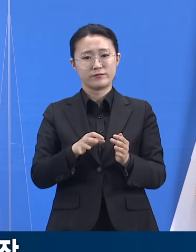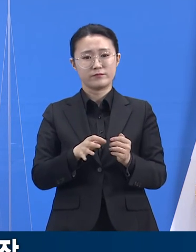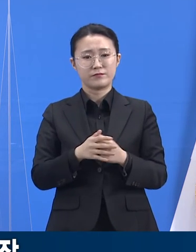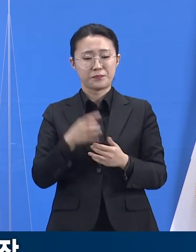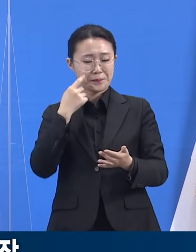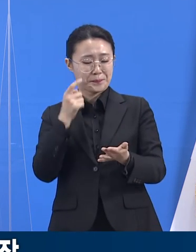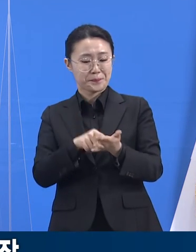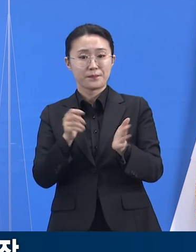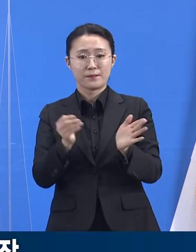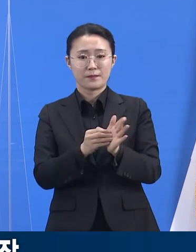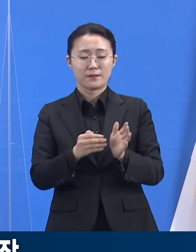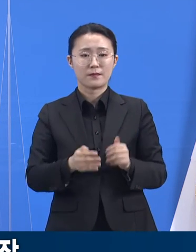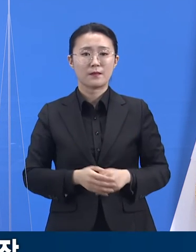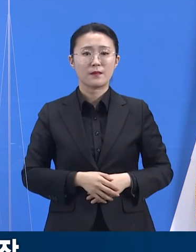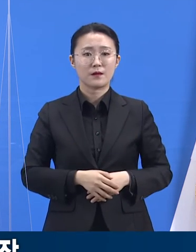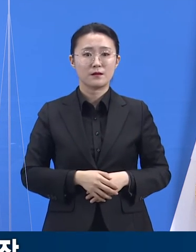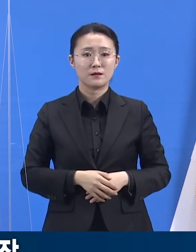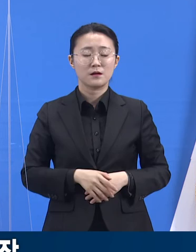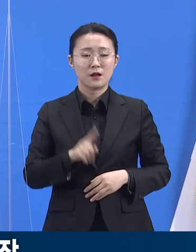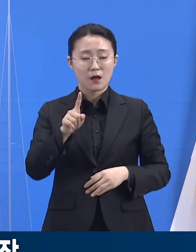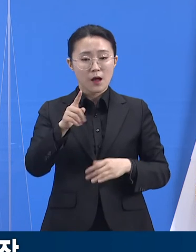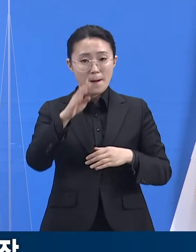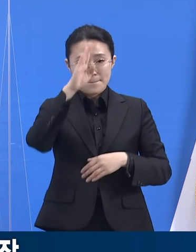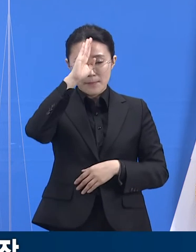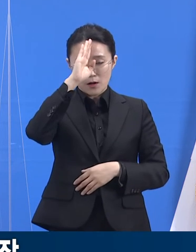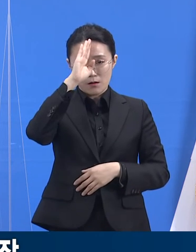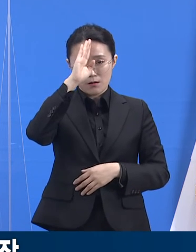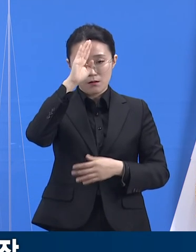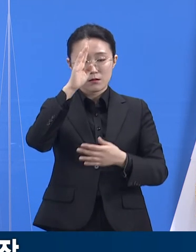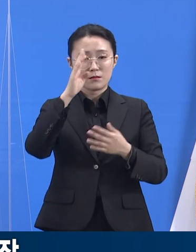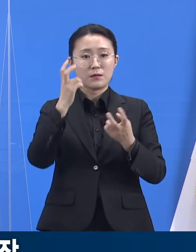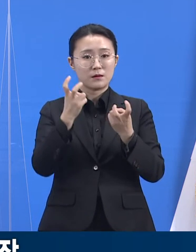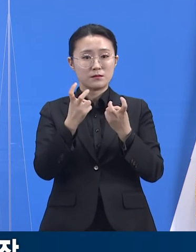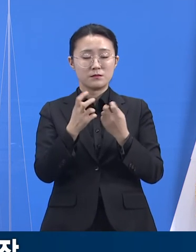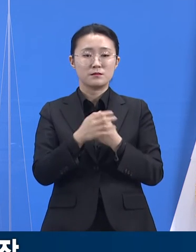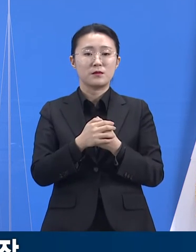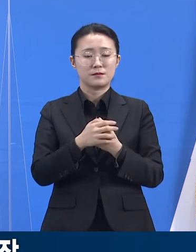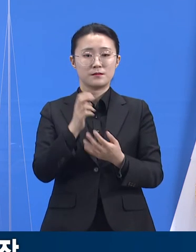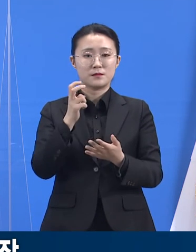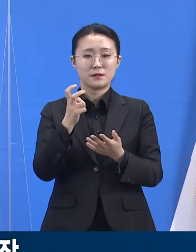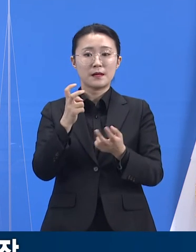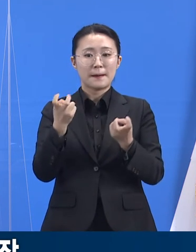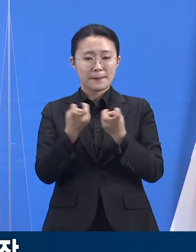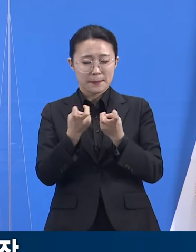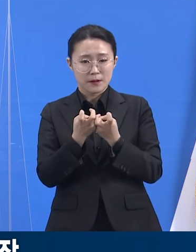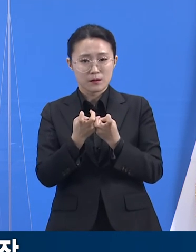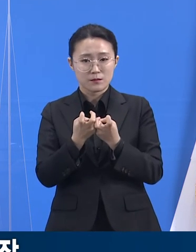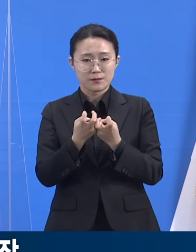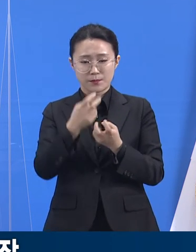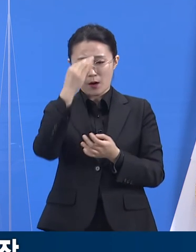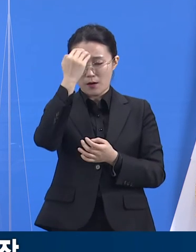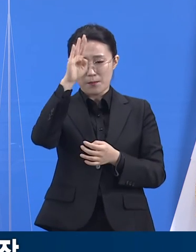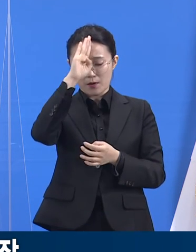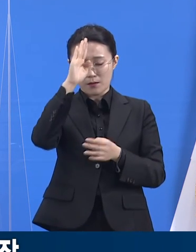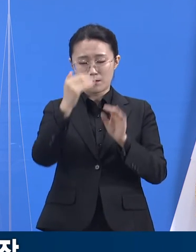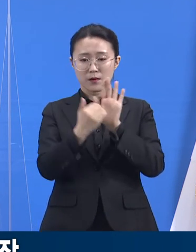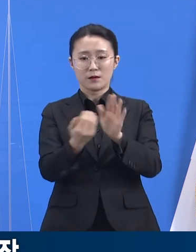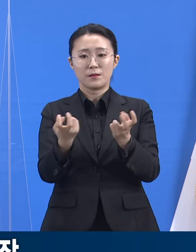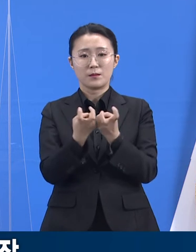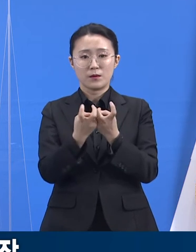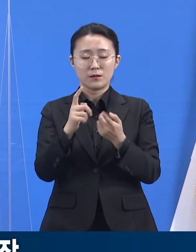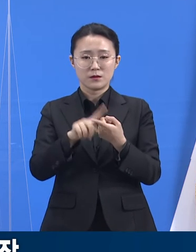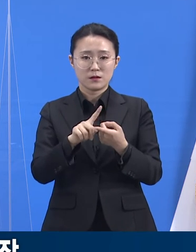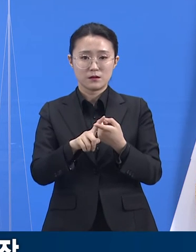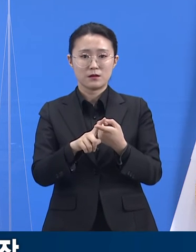이러한 방역수칙 점검은 단편적인 행정처분으로 끝나서는 안 됩니다. 점검하고 처분하는 것이